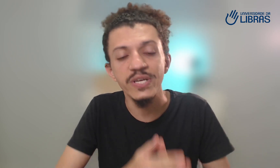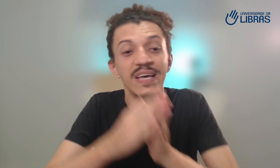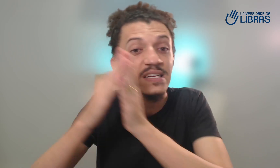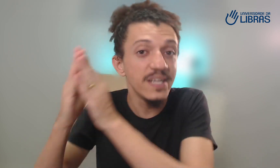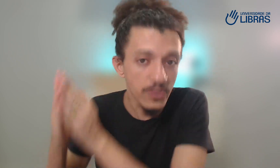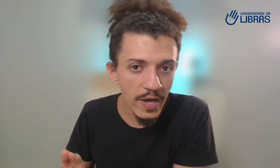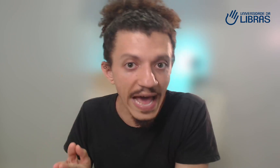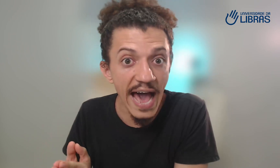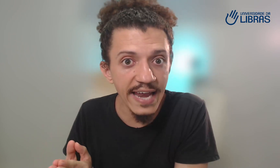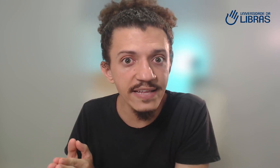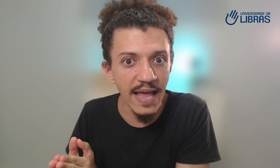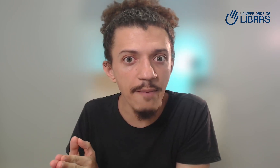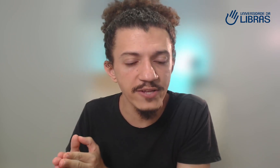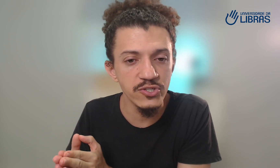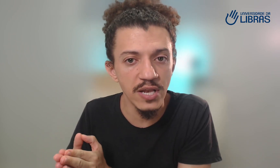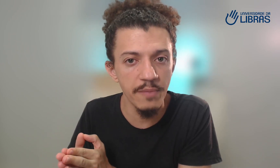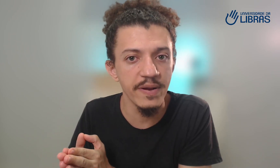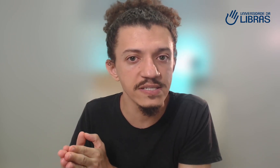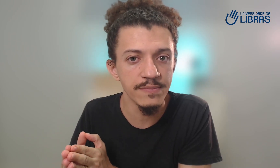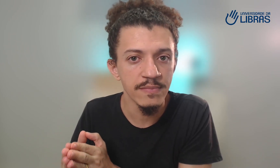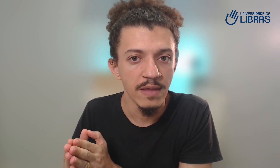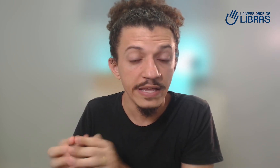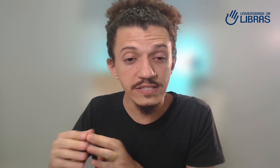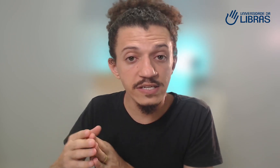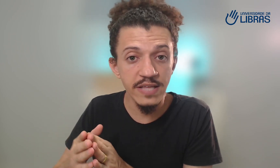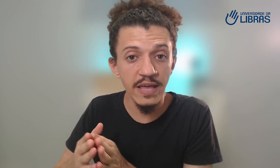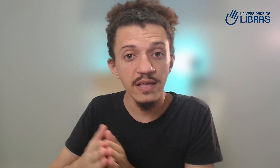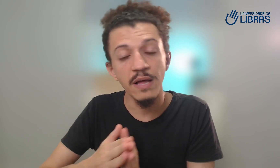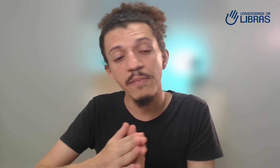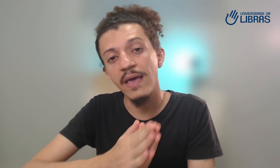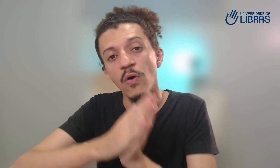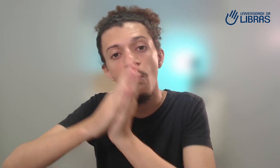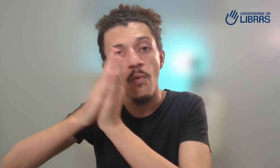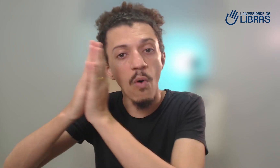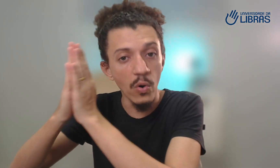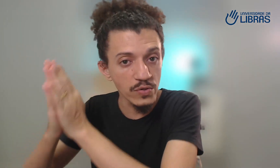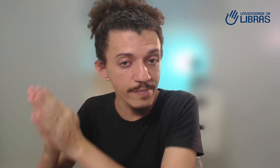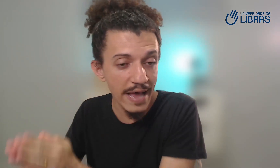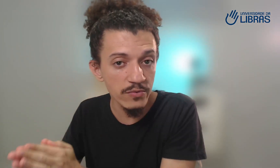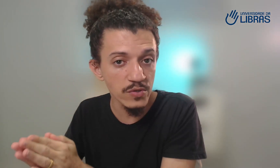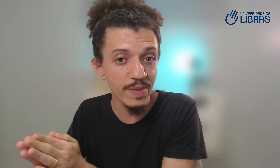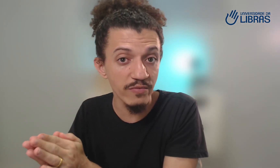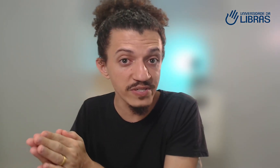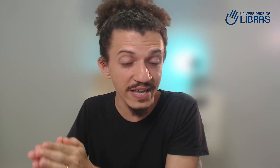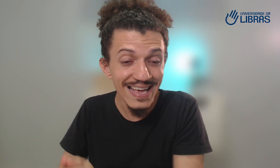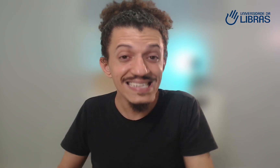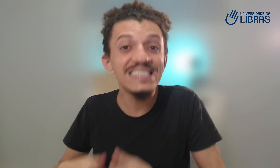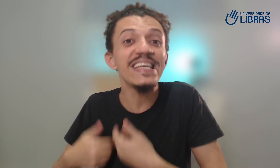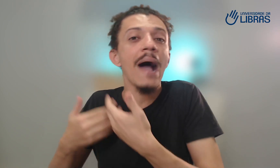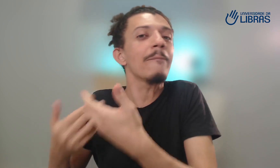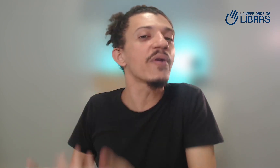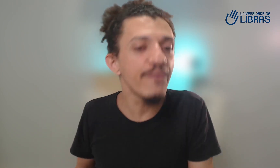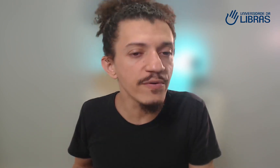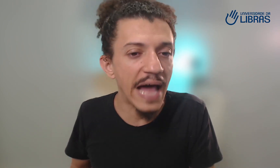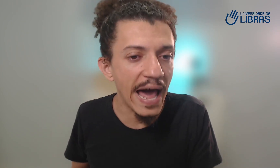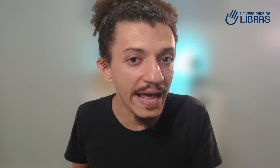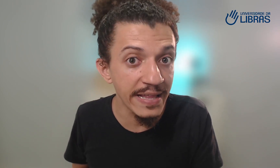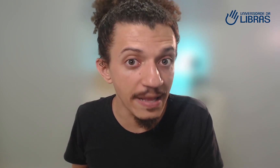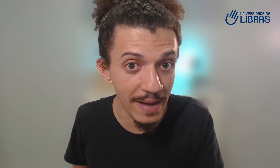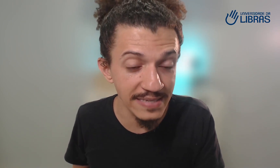se tornar intérprete de Libras. E existem também outros métodos para você se aprofundar ainda mais